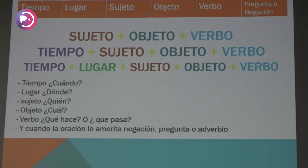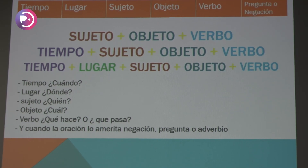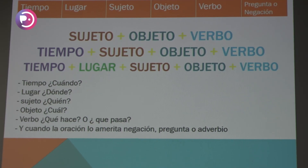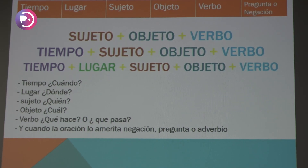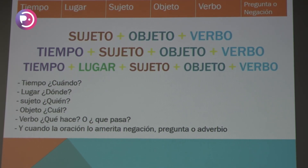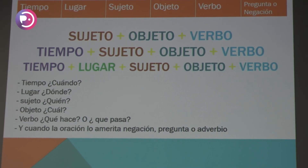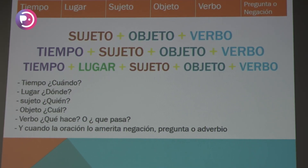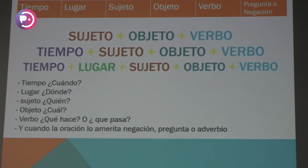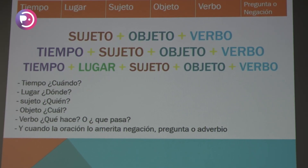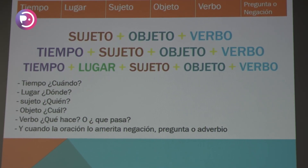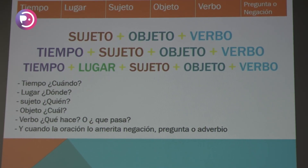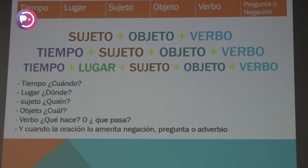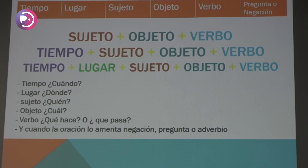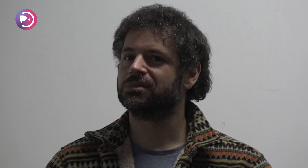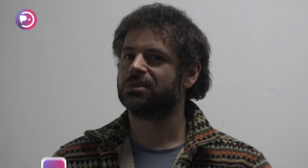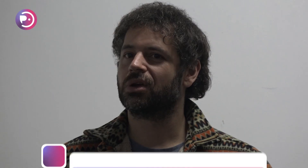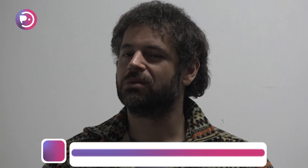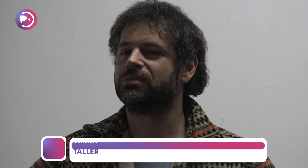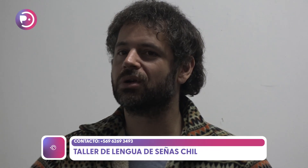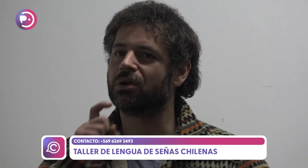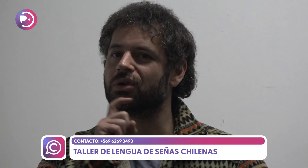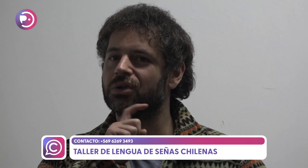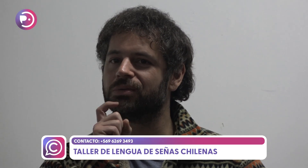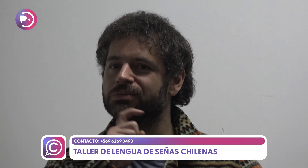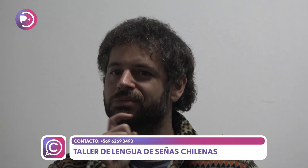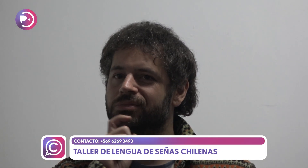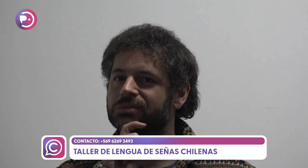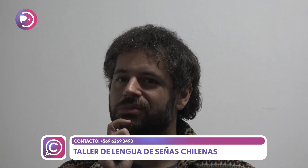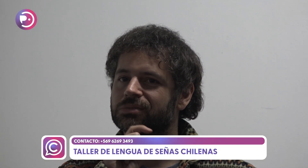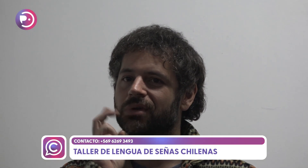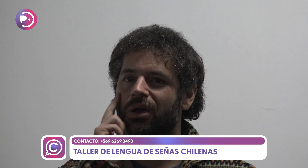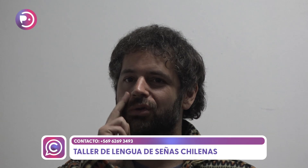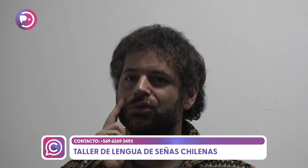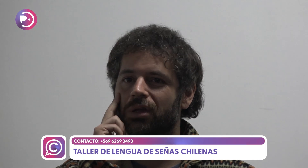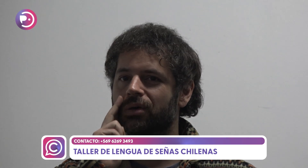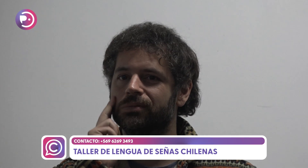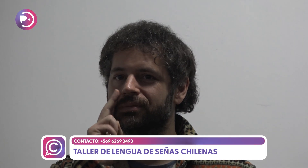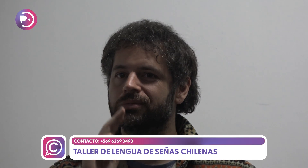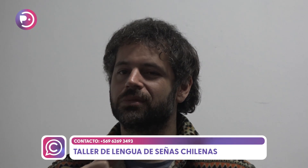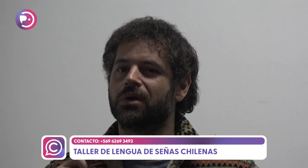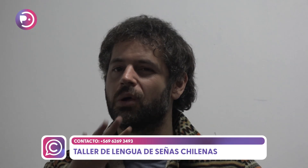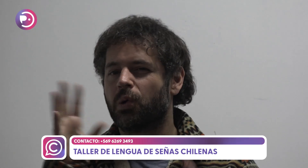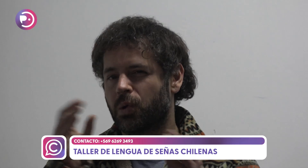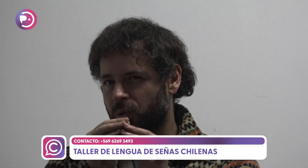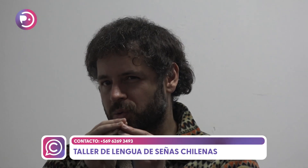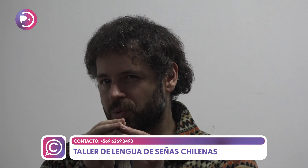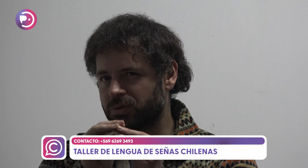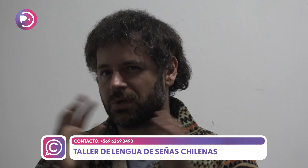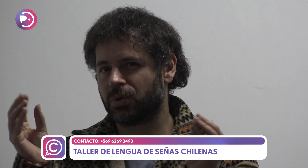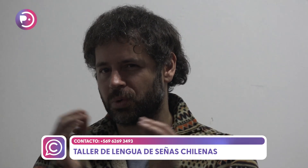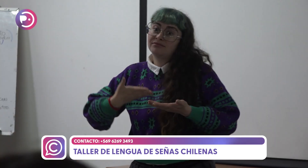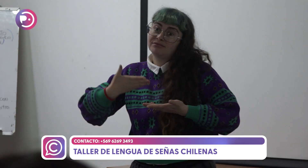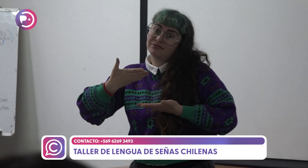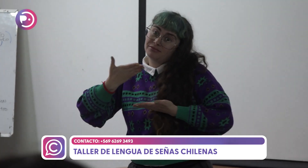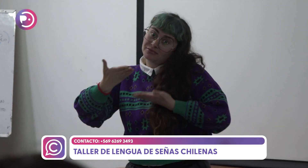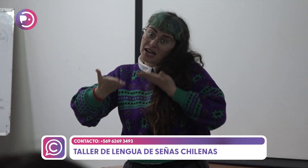colaborativa de juntarme con Cristóbal, el profesor sordo nativo, y yo colaborar desde la oralidad